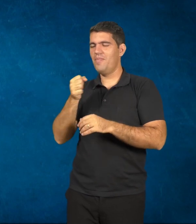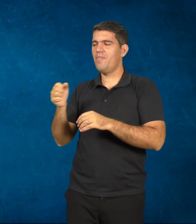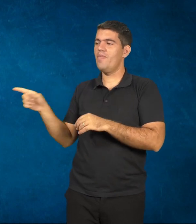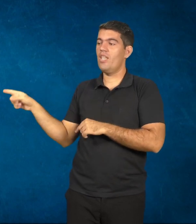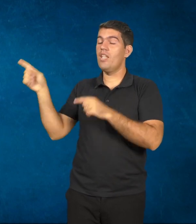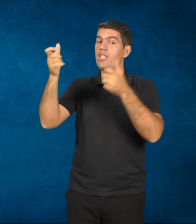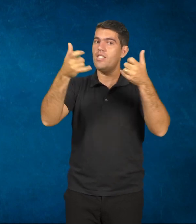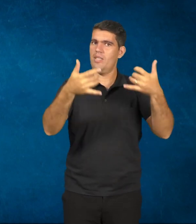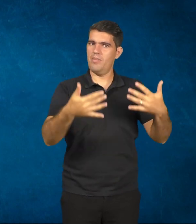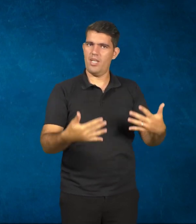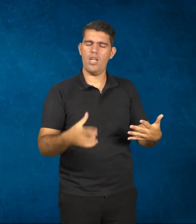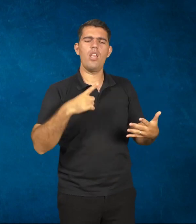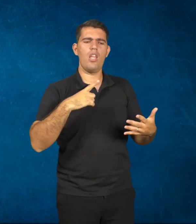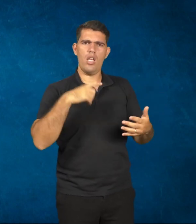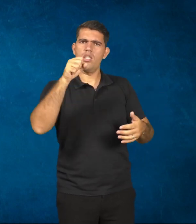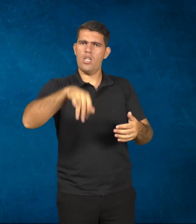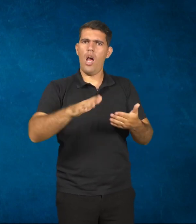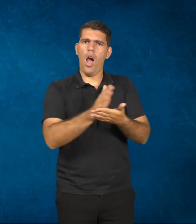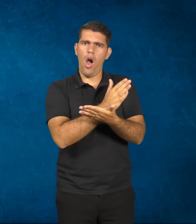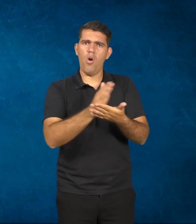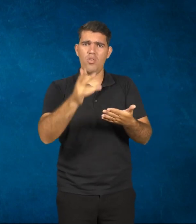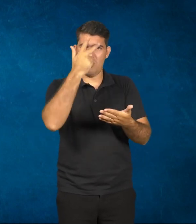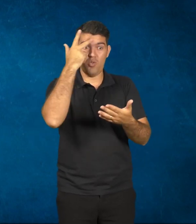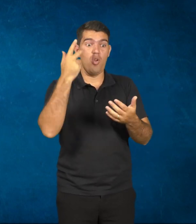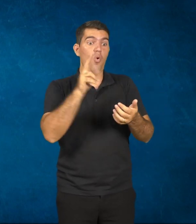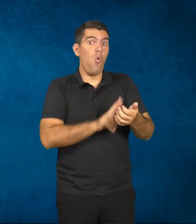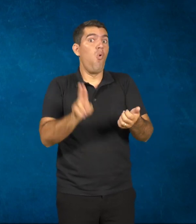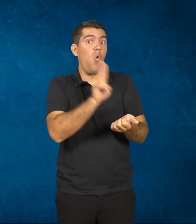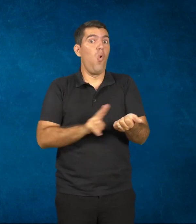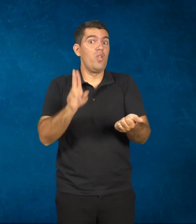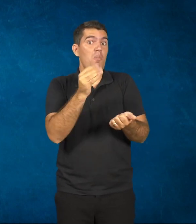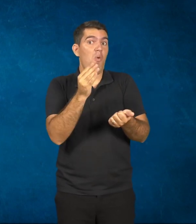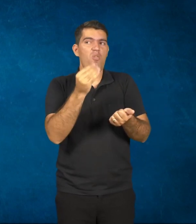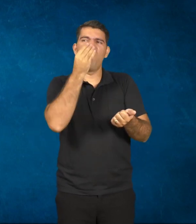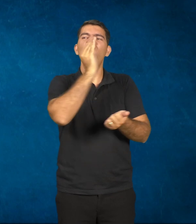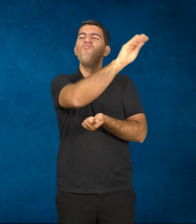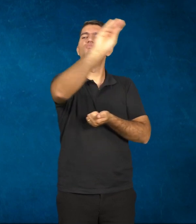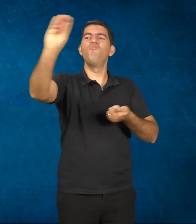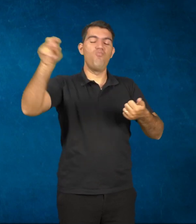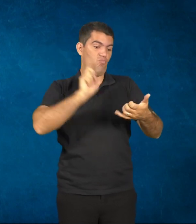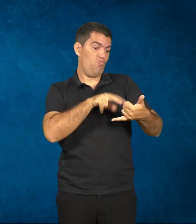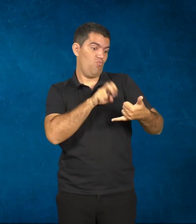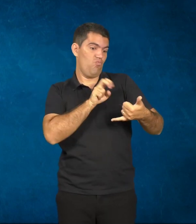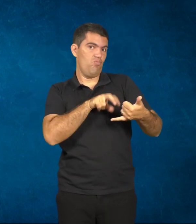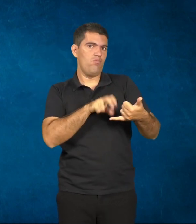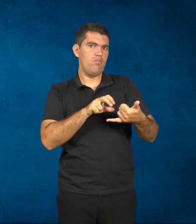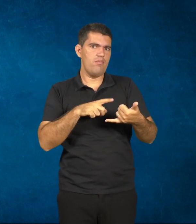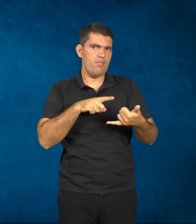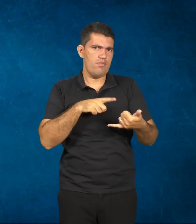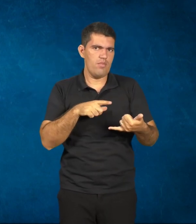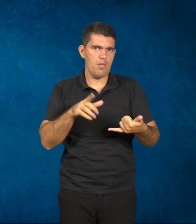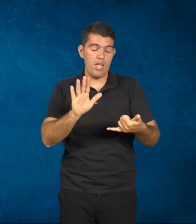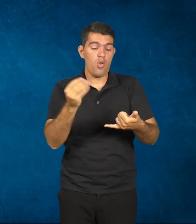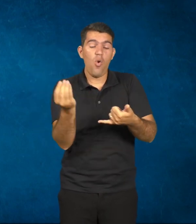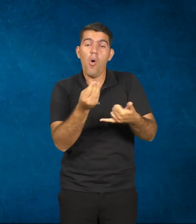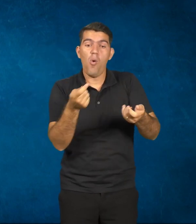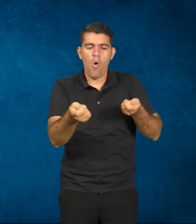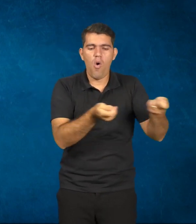existem excessos sim, como conter esses excessos em sala de aula? Olha só. Sem perder a ternura, né? Não,